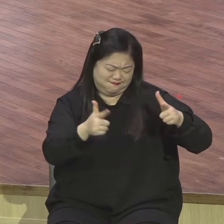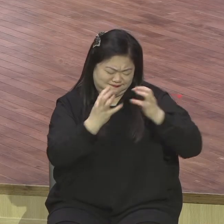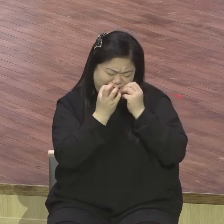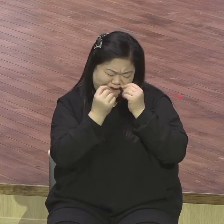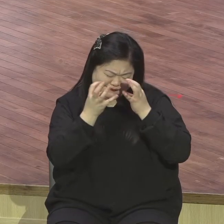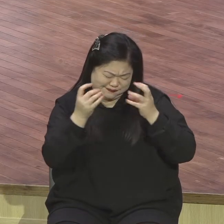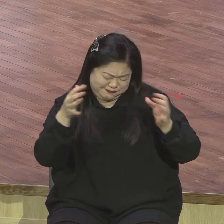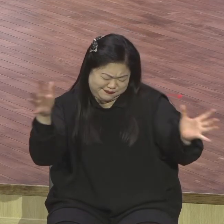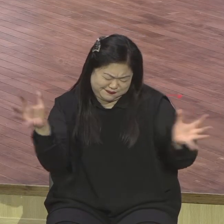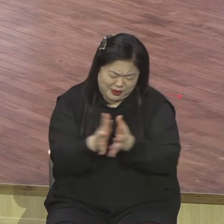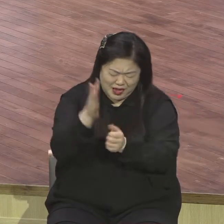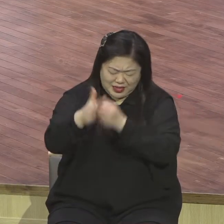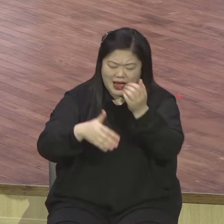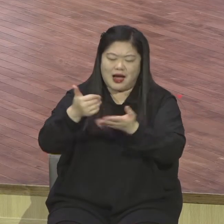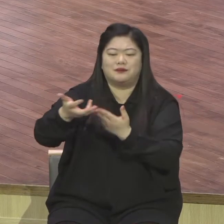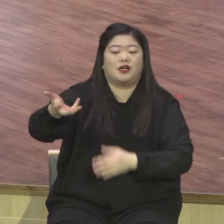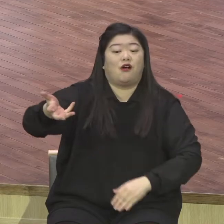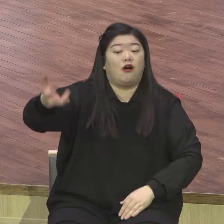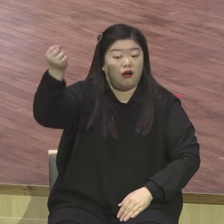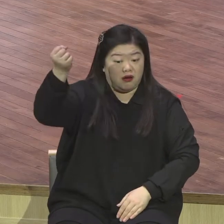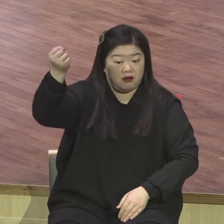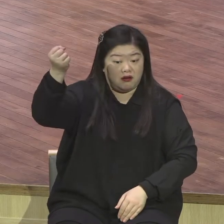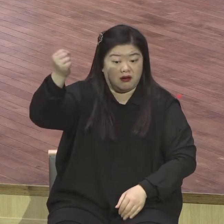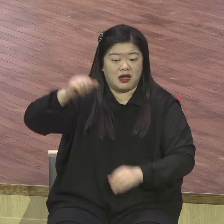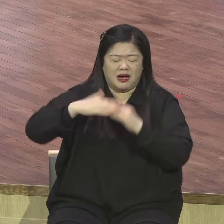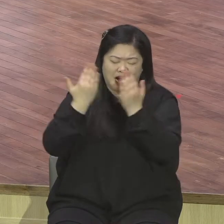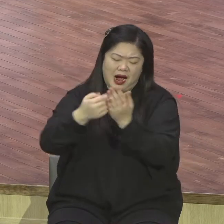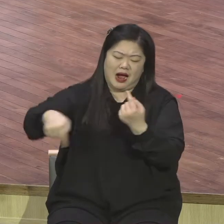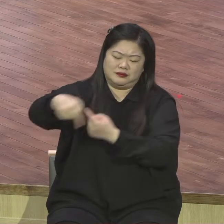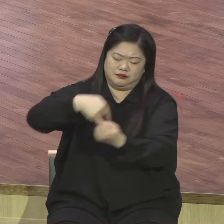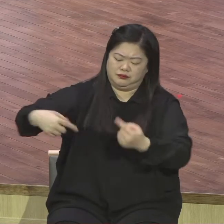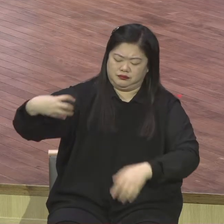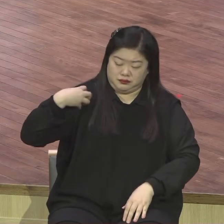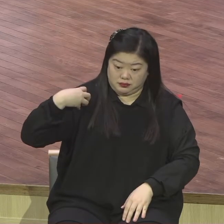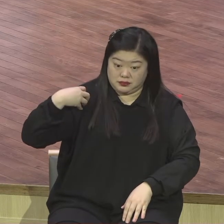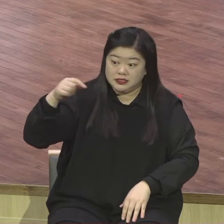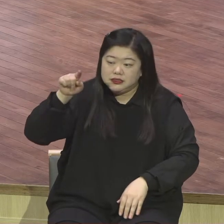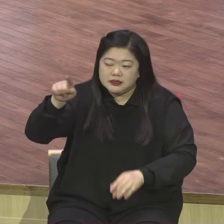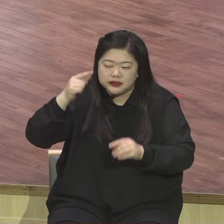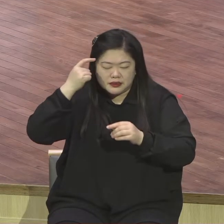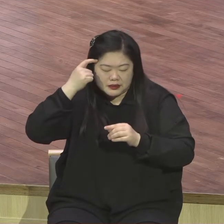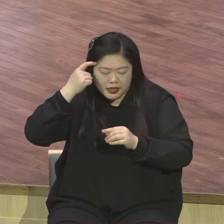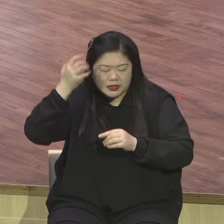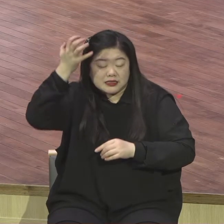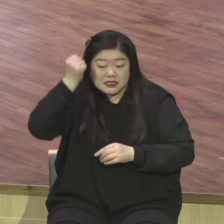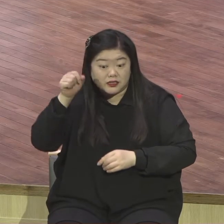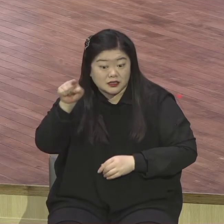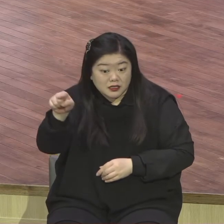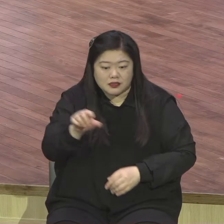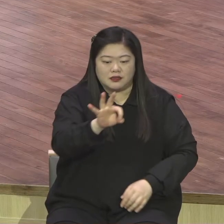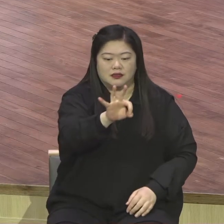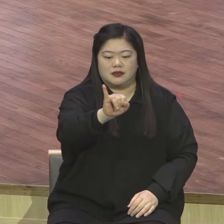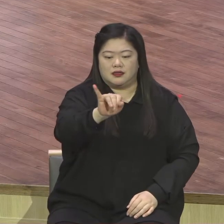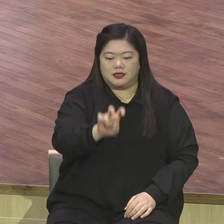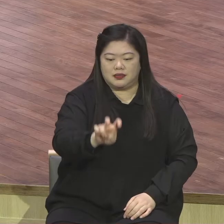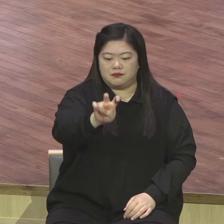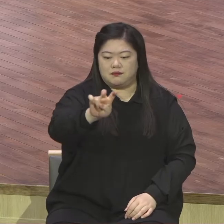손에 있다 하나님의 전능작이 달렸다 누리는 것이 이만웰이에요 이런 이러면 끝납니다